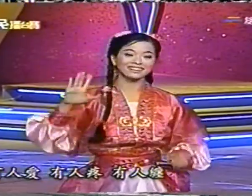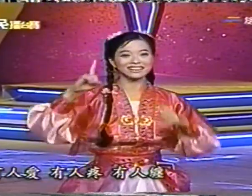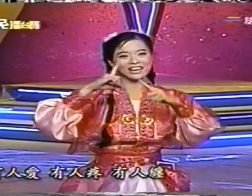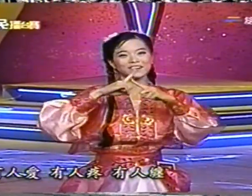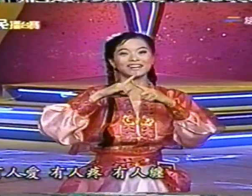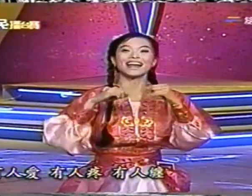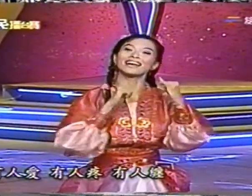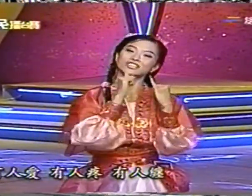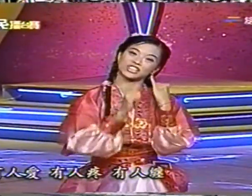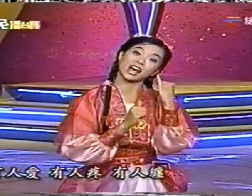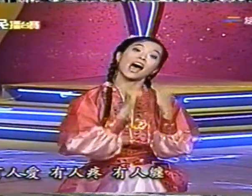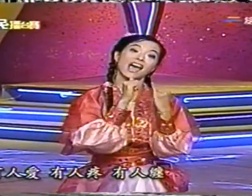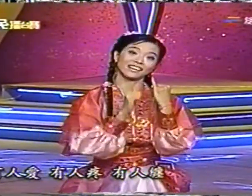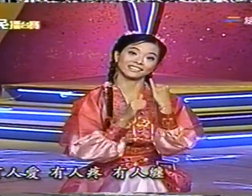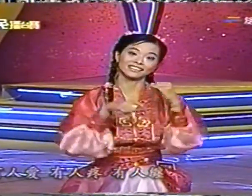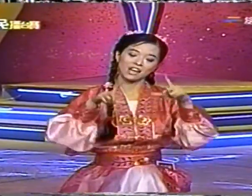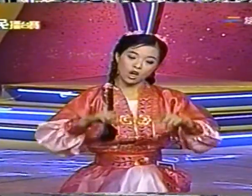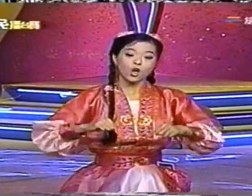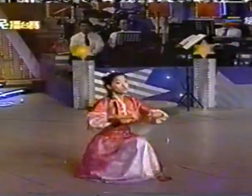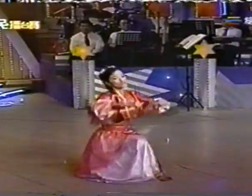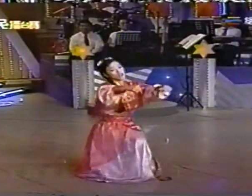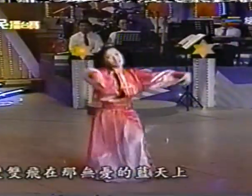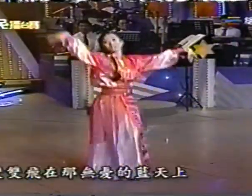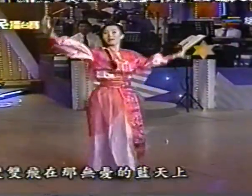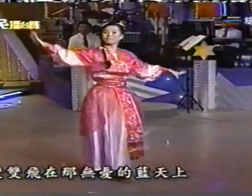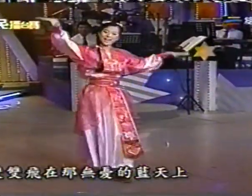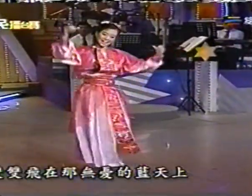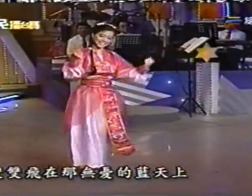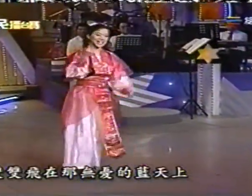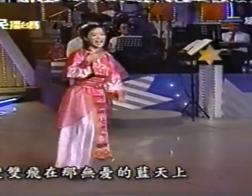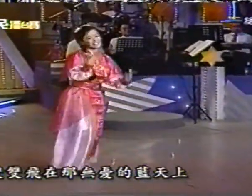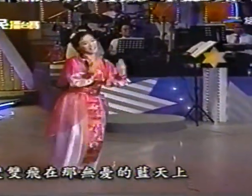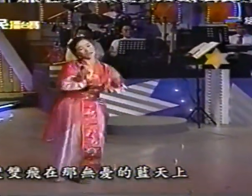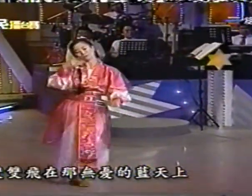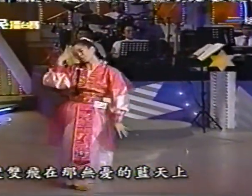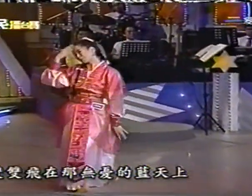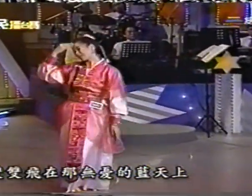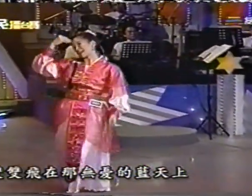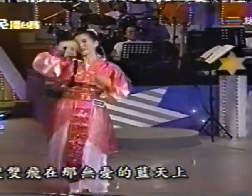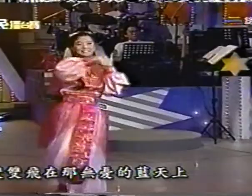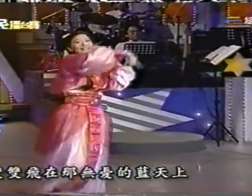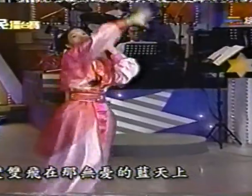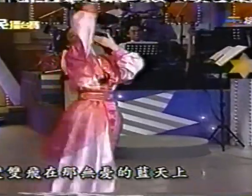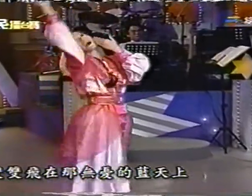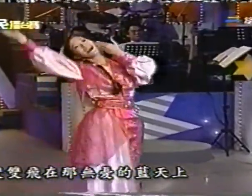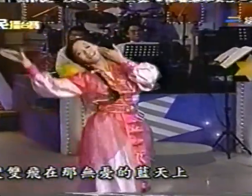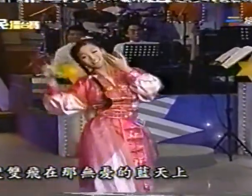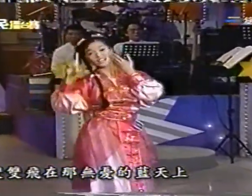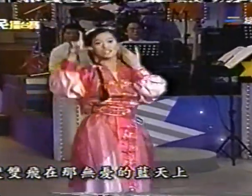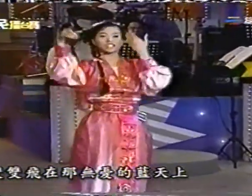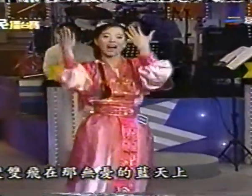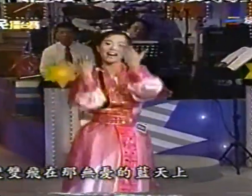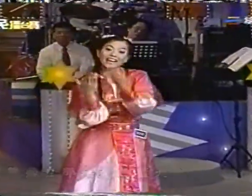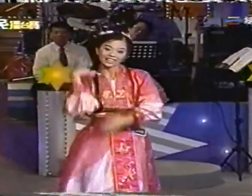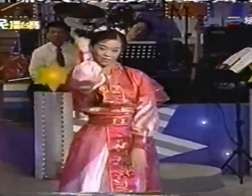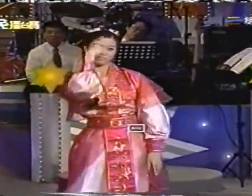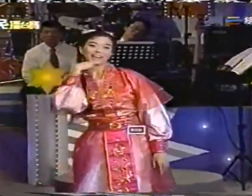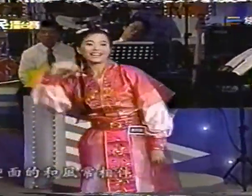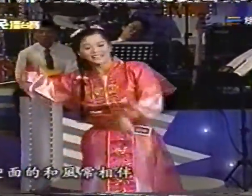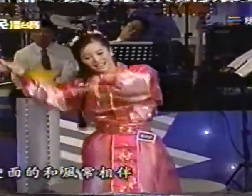有人忏双双飞在那无有的蓝天上一人各